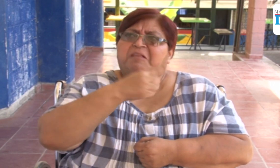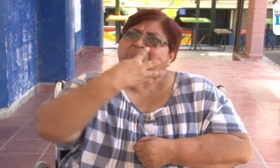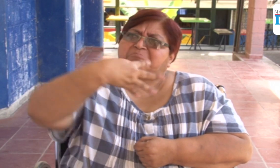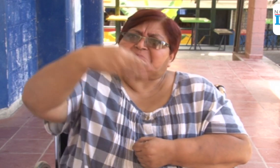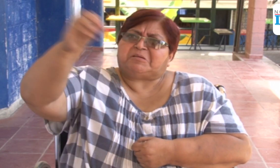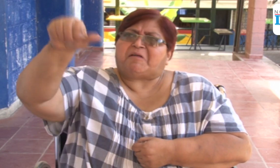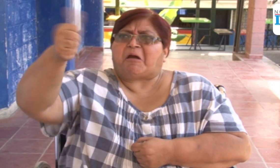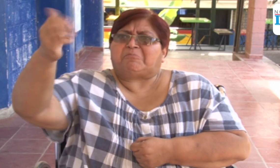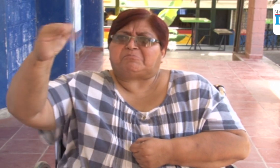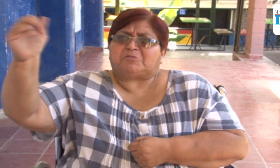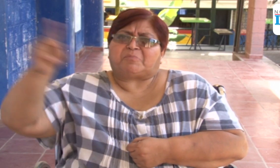La el económico influyen se